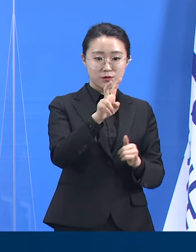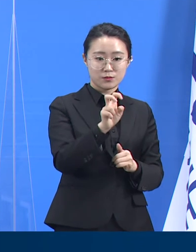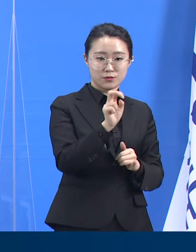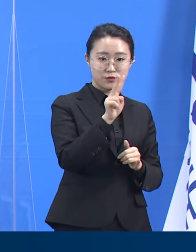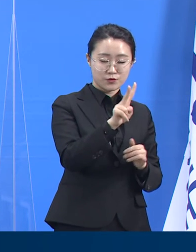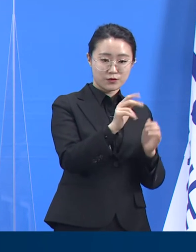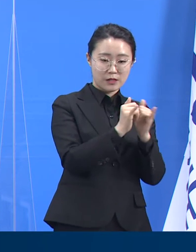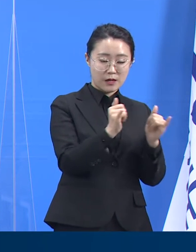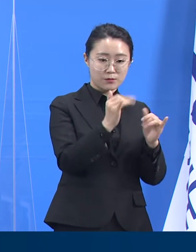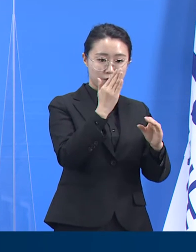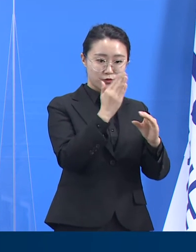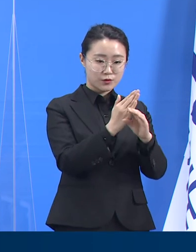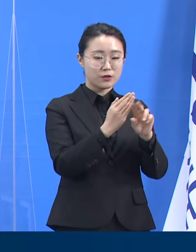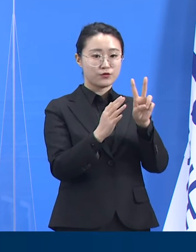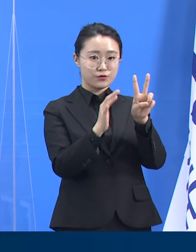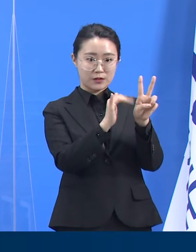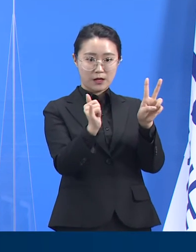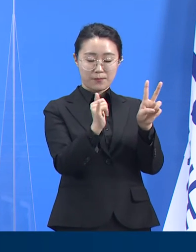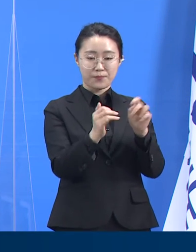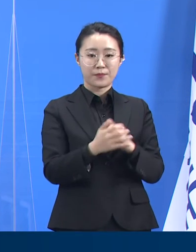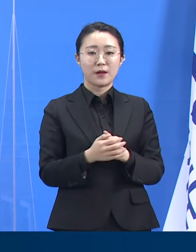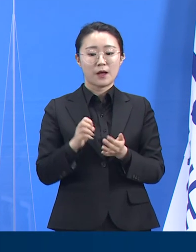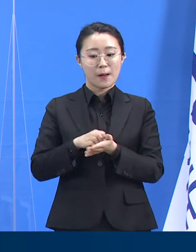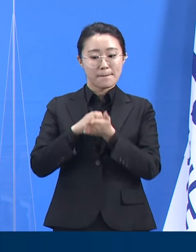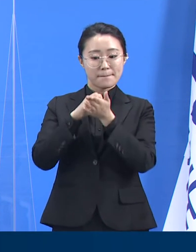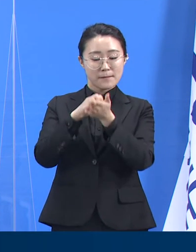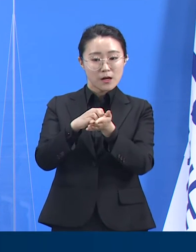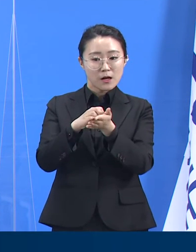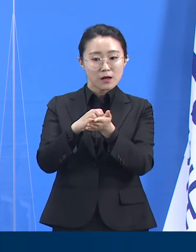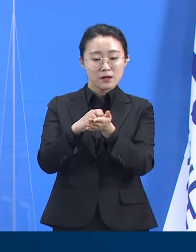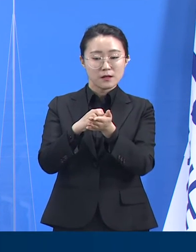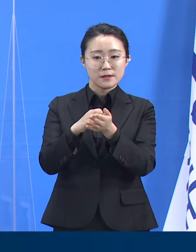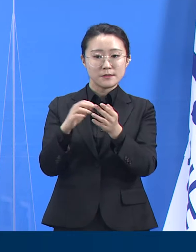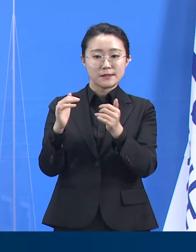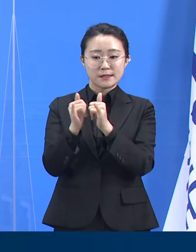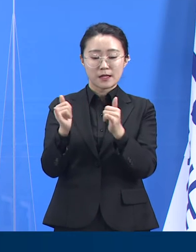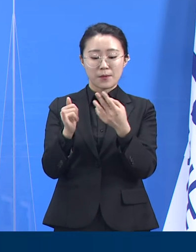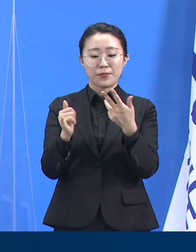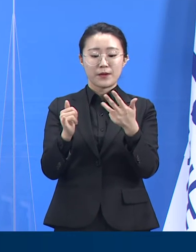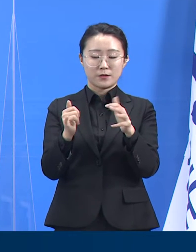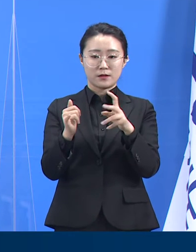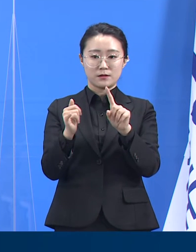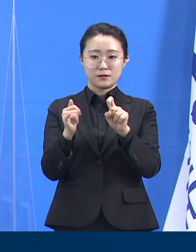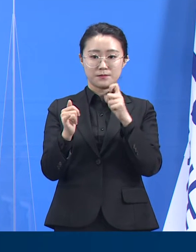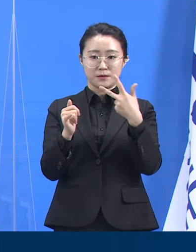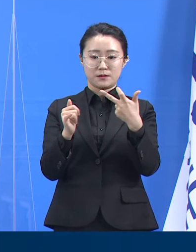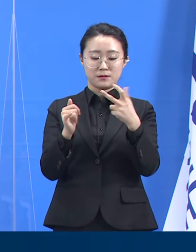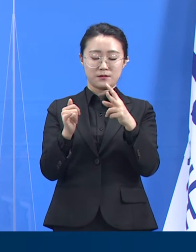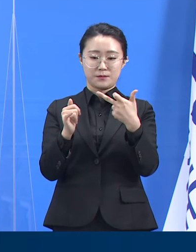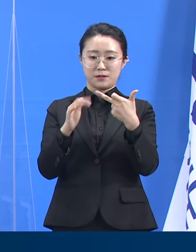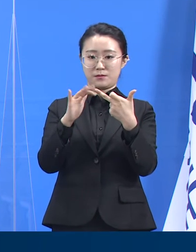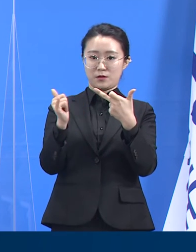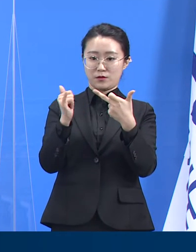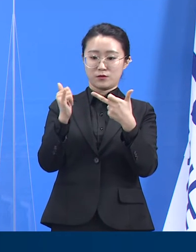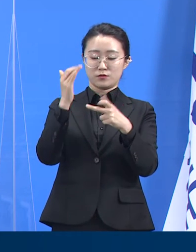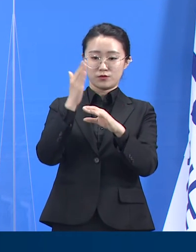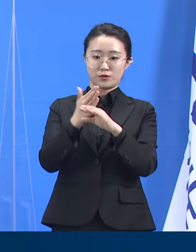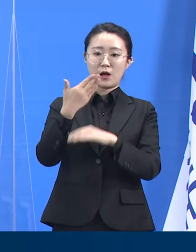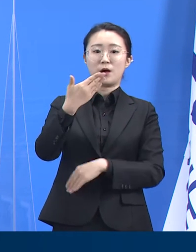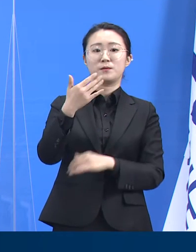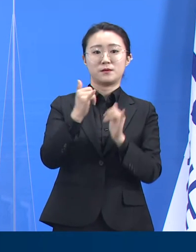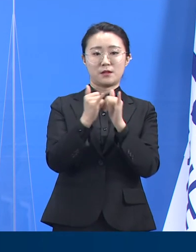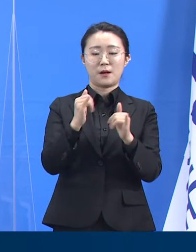주간보호센터 이용자 어르신 17명 중 9분이 확진 판정을 받았으며 요양시설